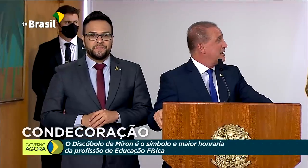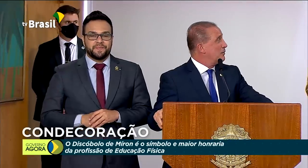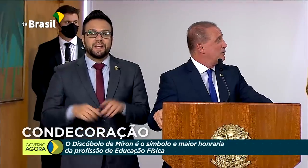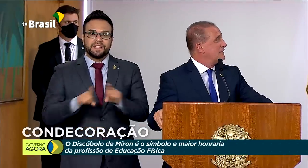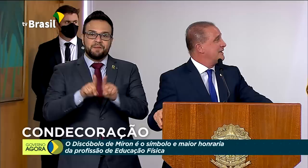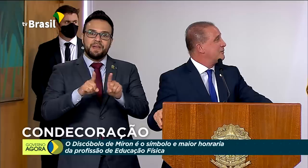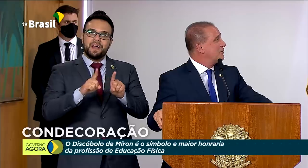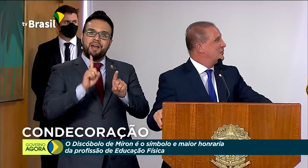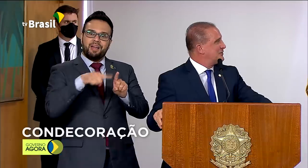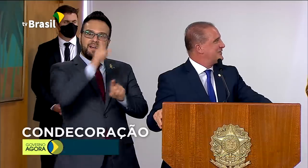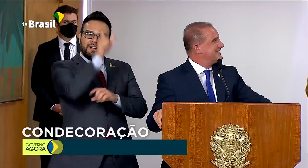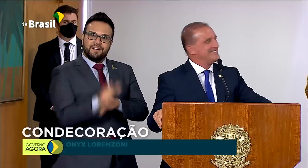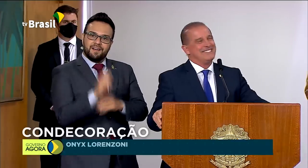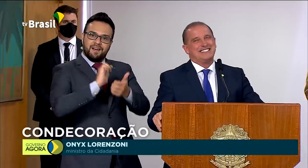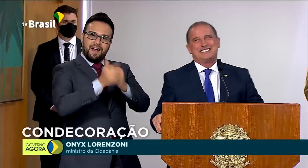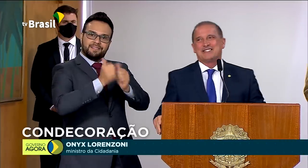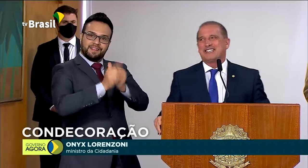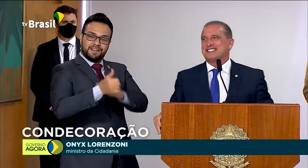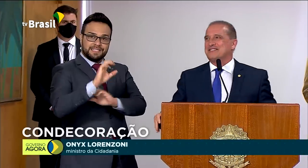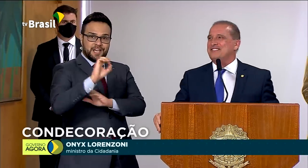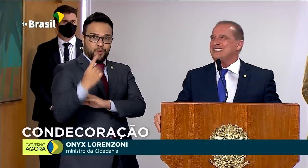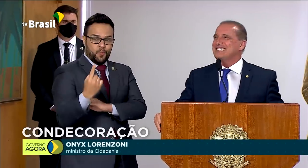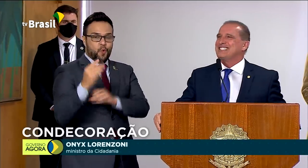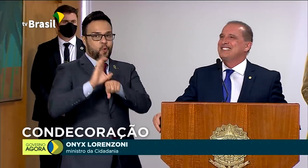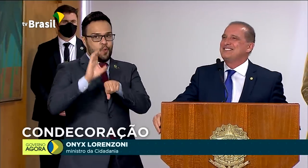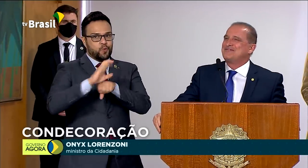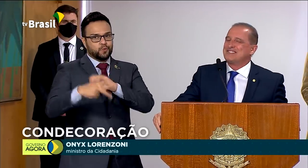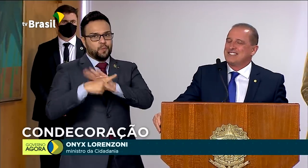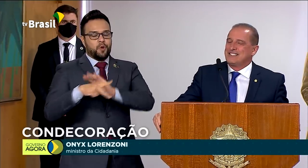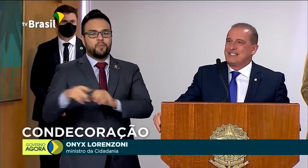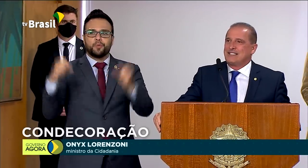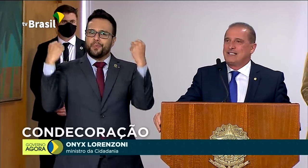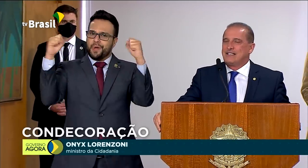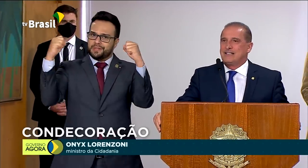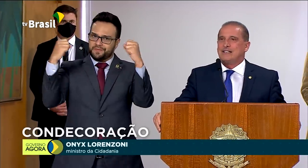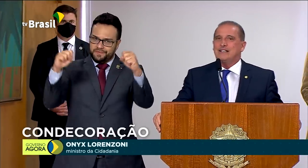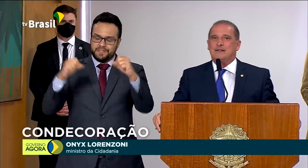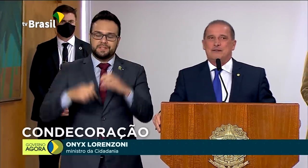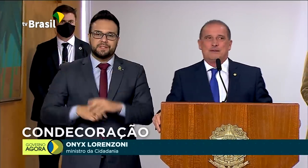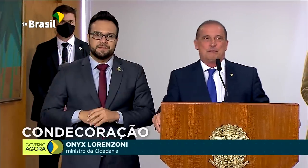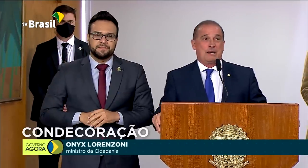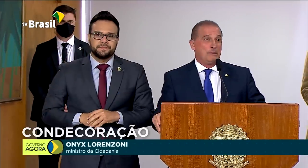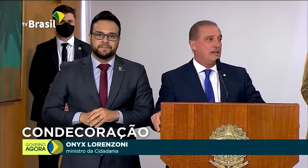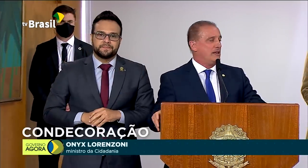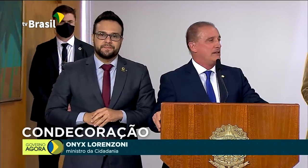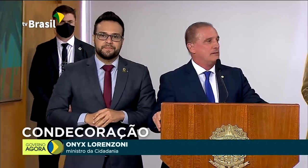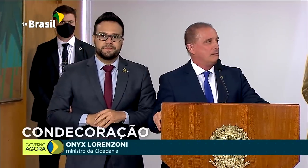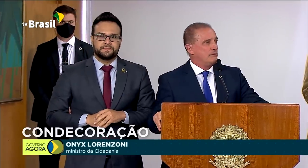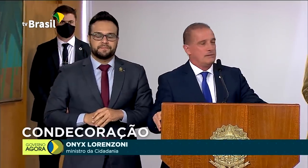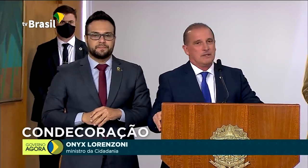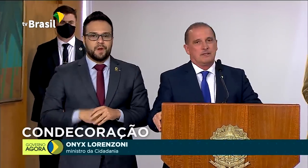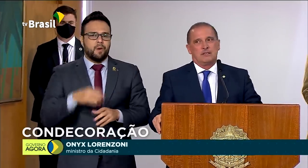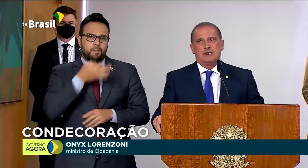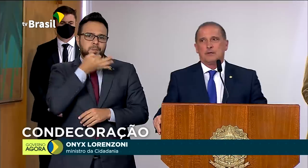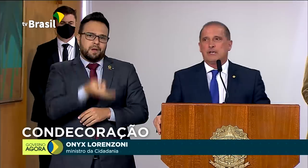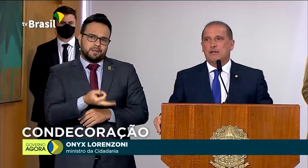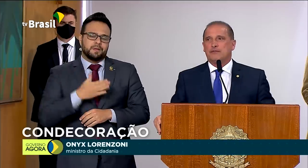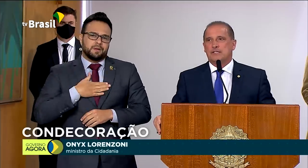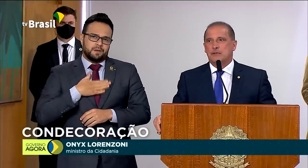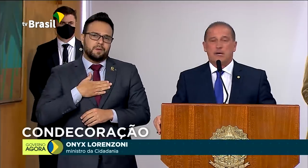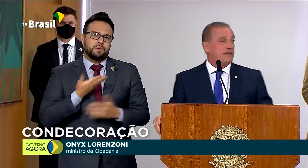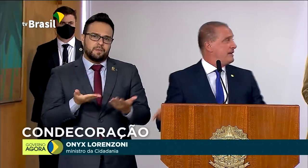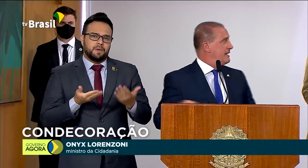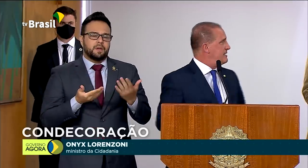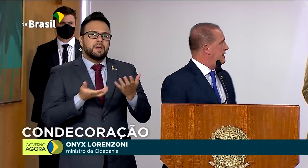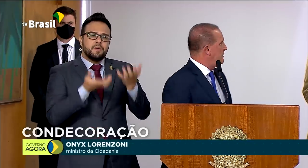atleta 01 do curso de educação física, para mim, e eu